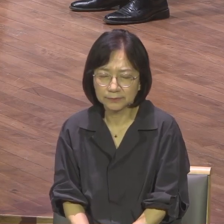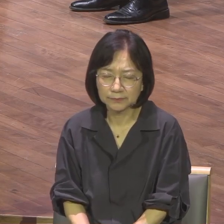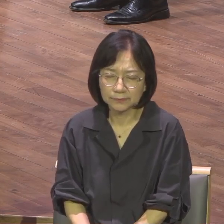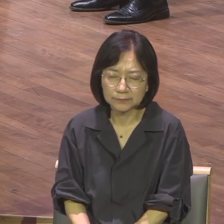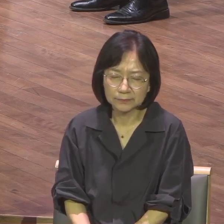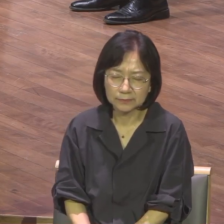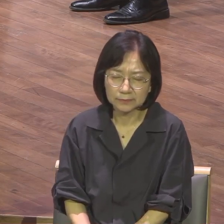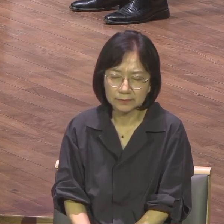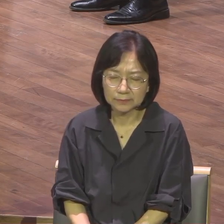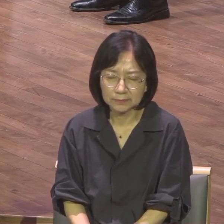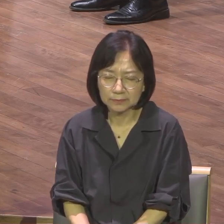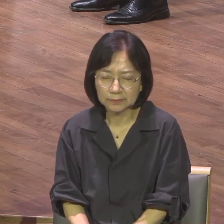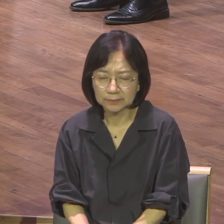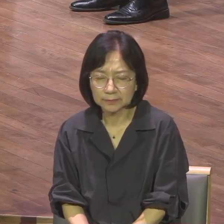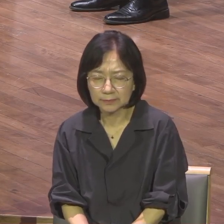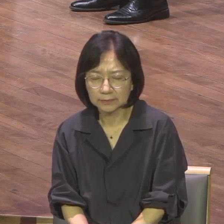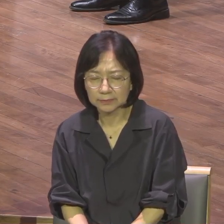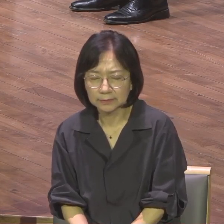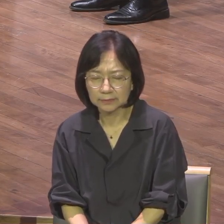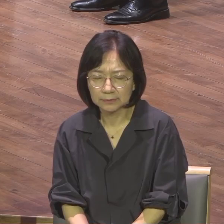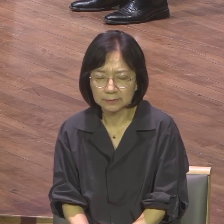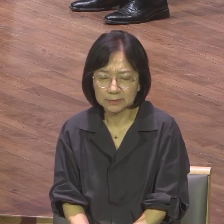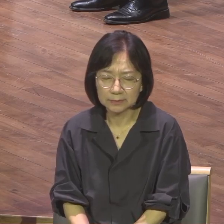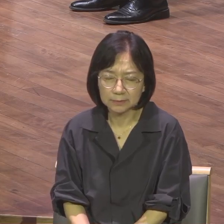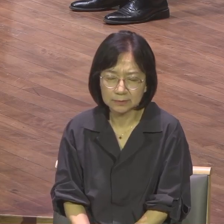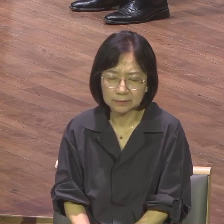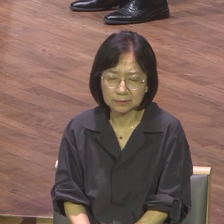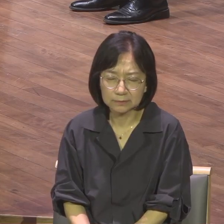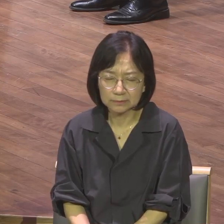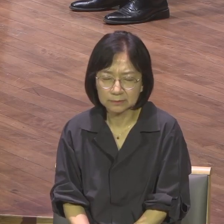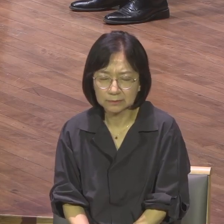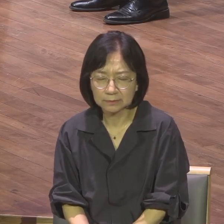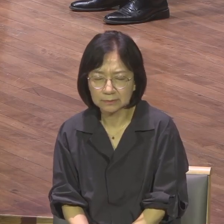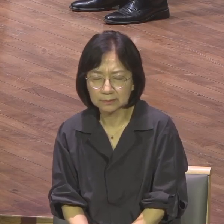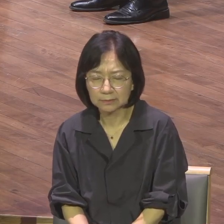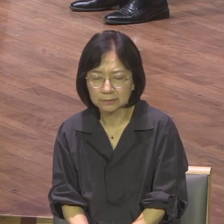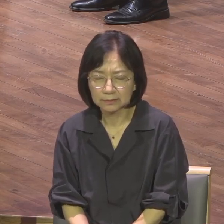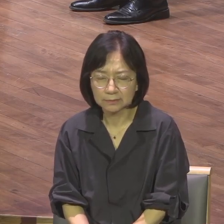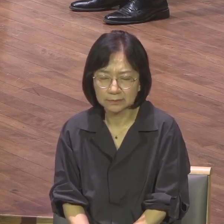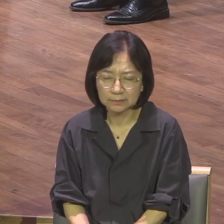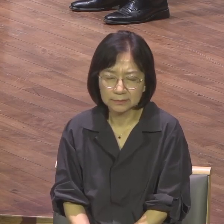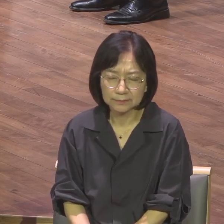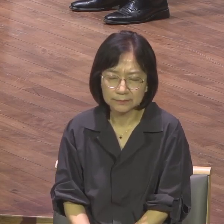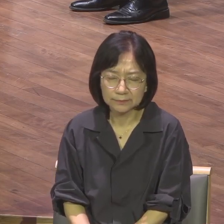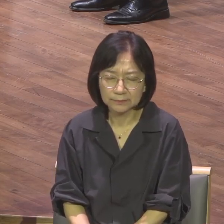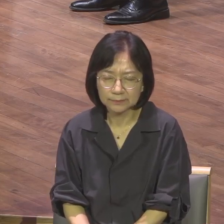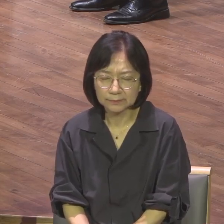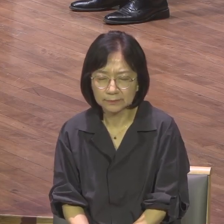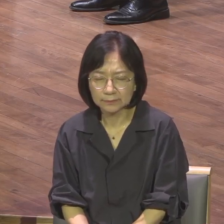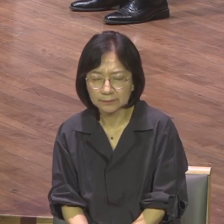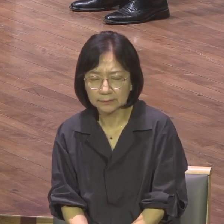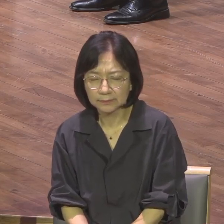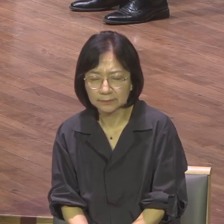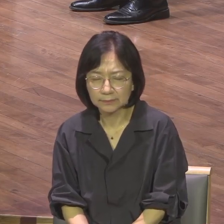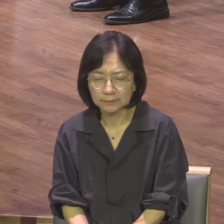축복하옵소서 약속의 말씀을 나를 통하여 우리의 가족이 살아날 것 나를 통하여